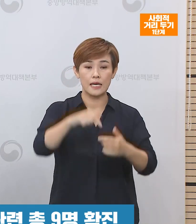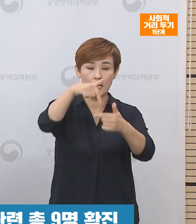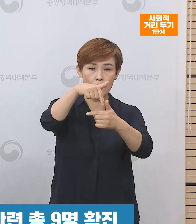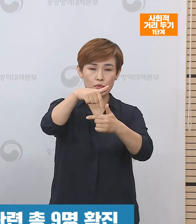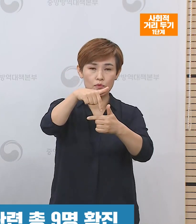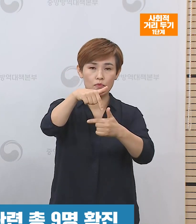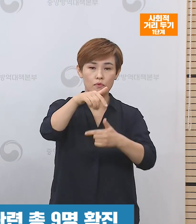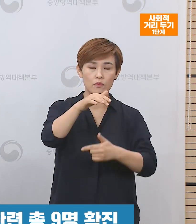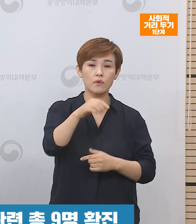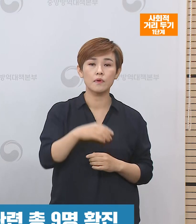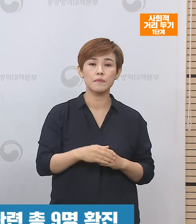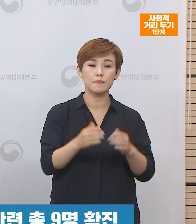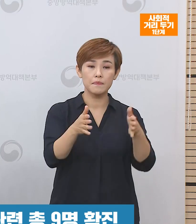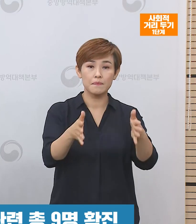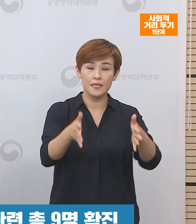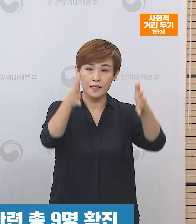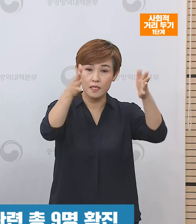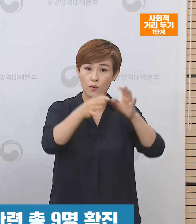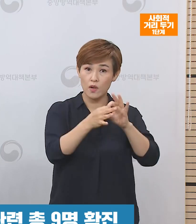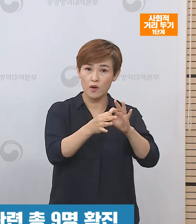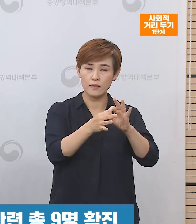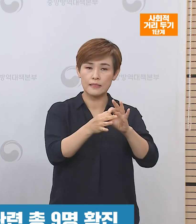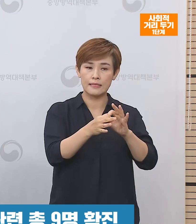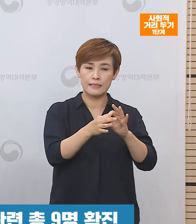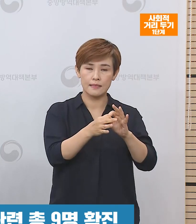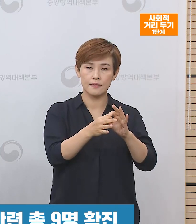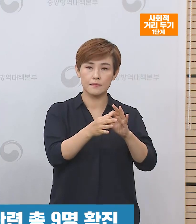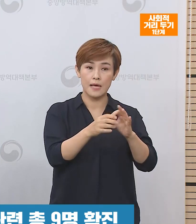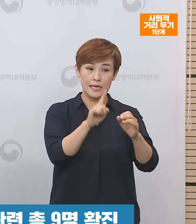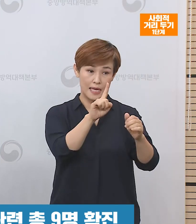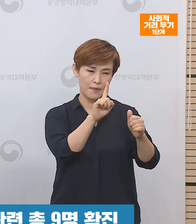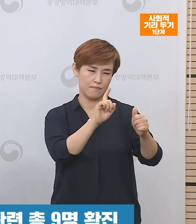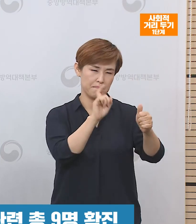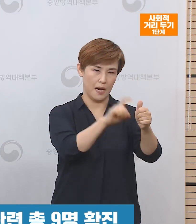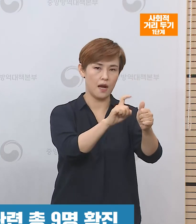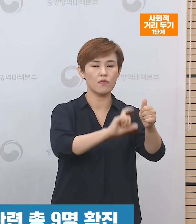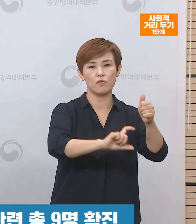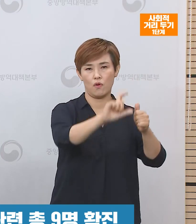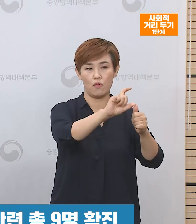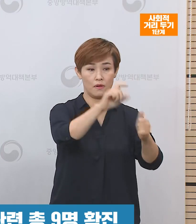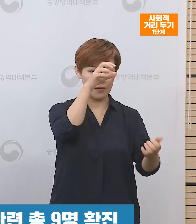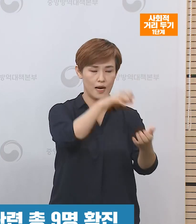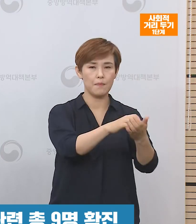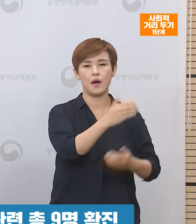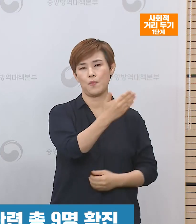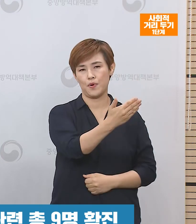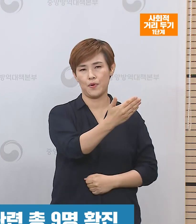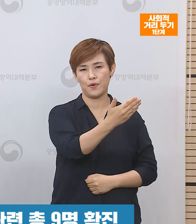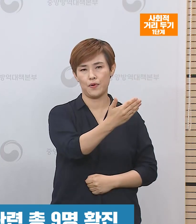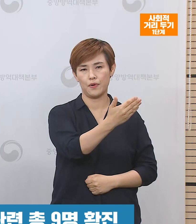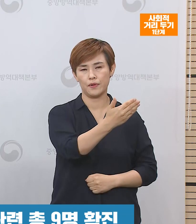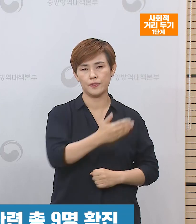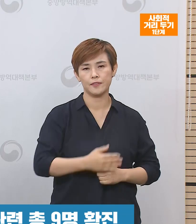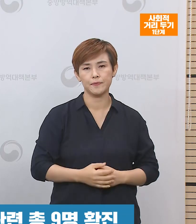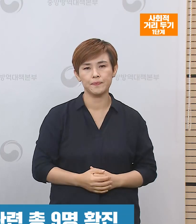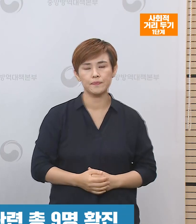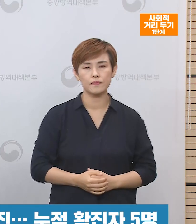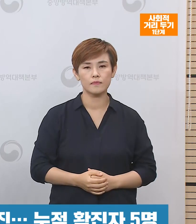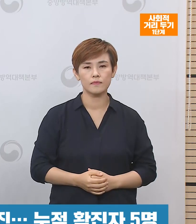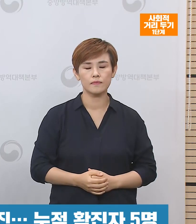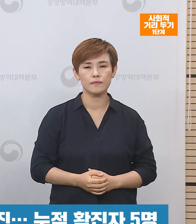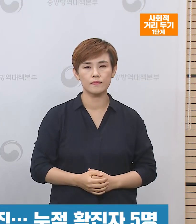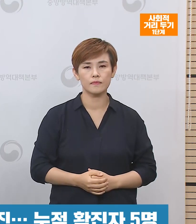역삼동 V빌딩 관련해서도 지인 1명이 추가 확진되어 총 9명의 환자를 발견하였습니다.